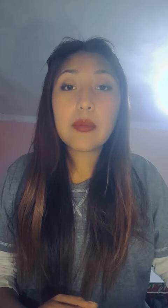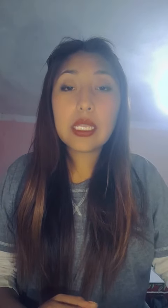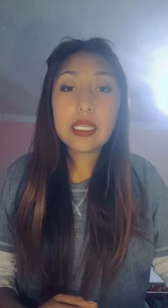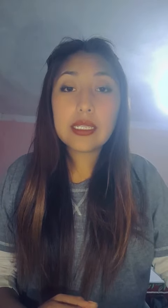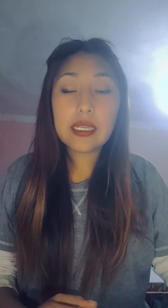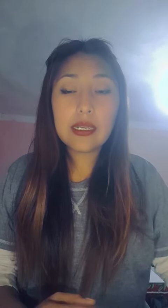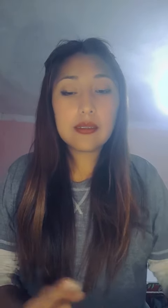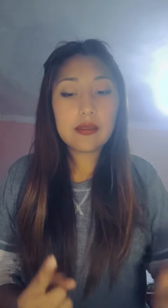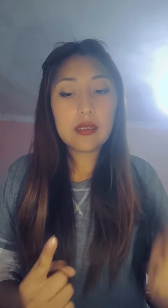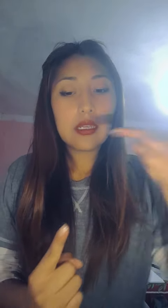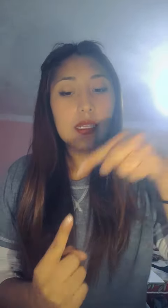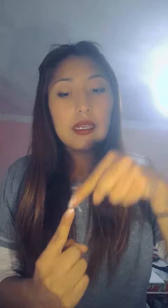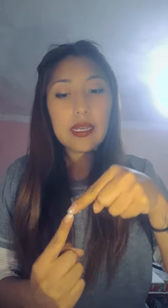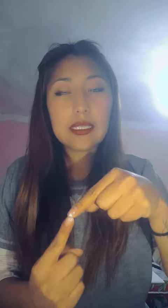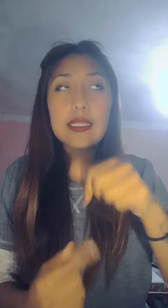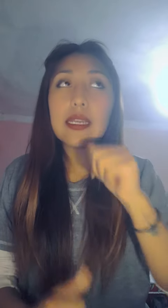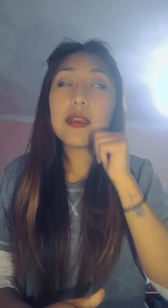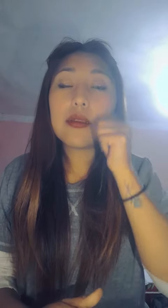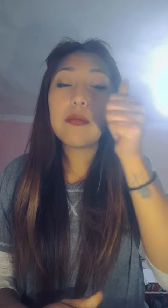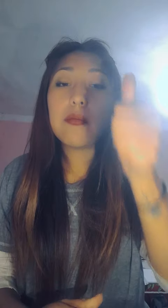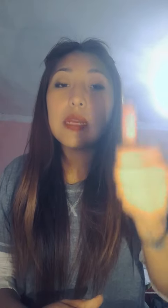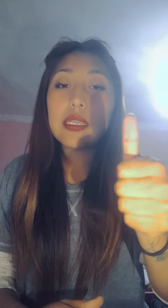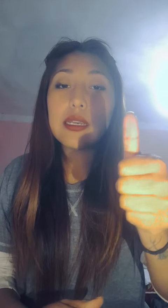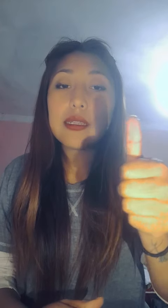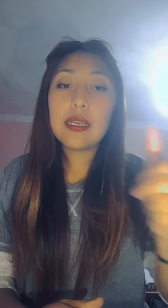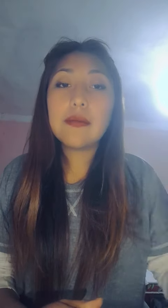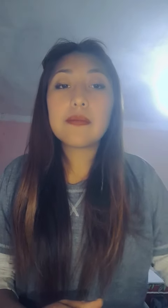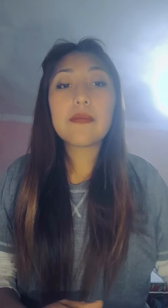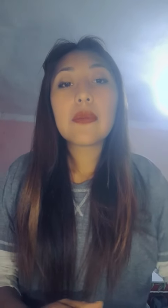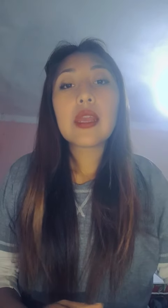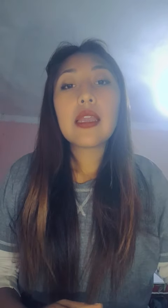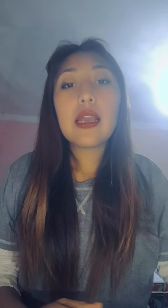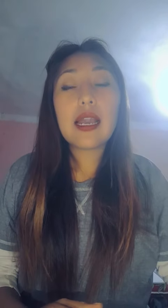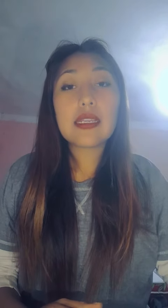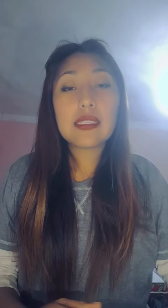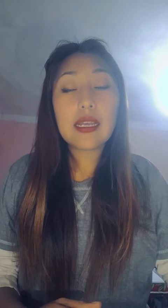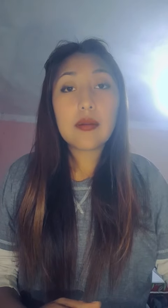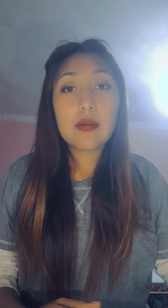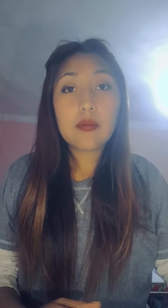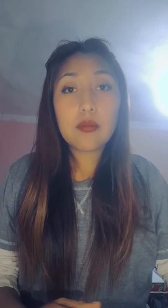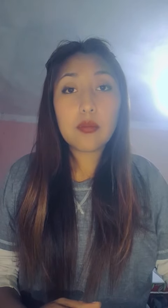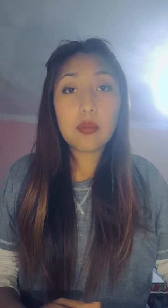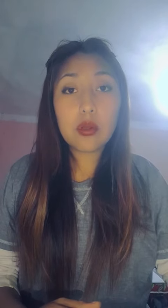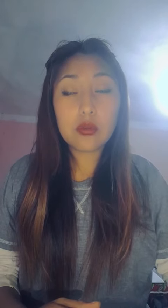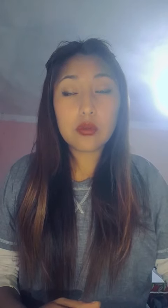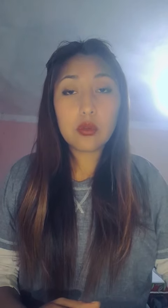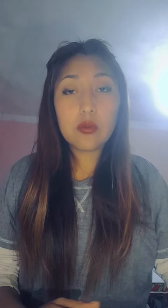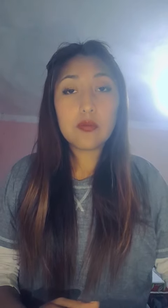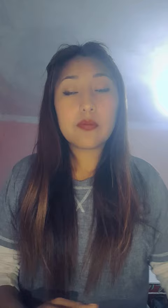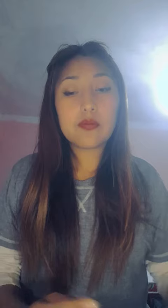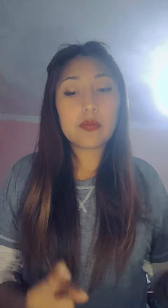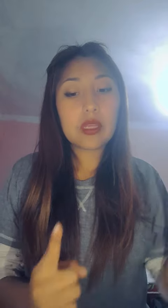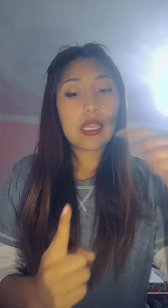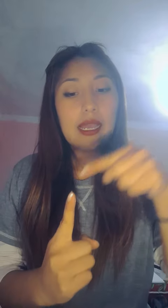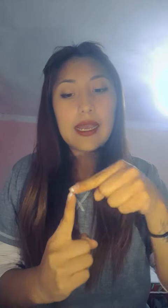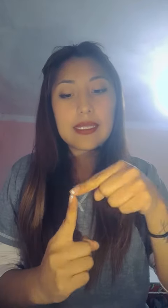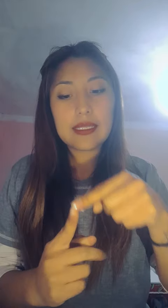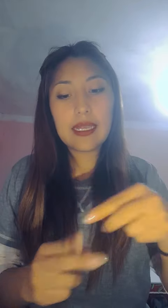mañana, hasta mañana, hasta pronto, hasta